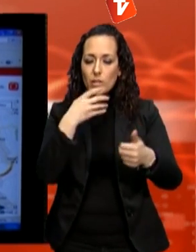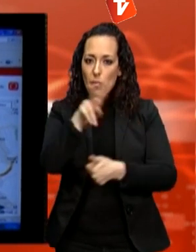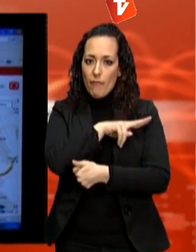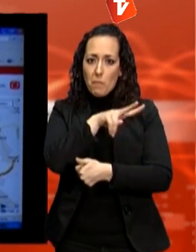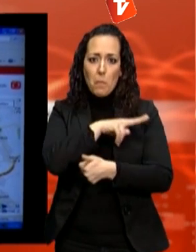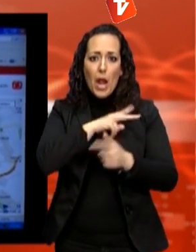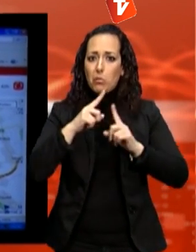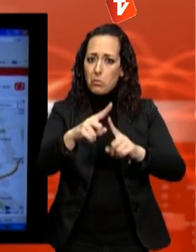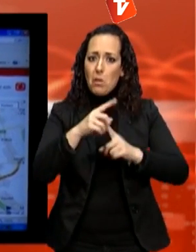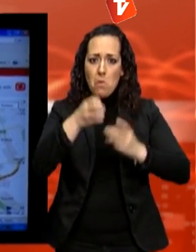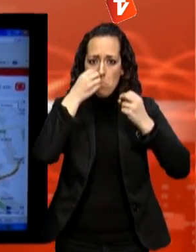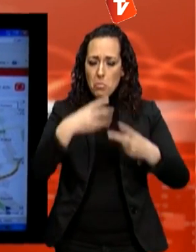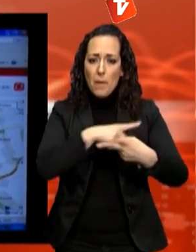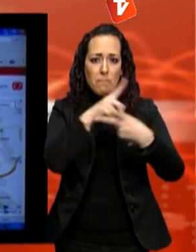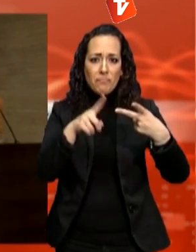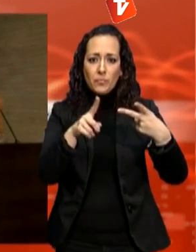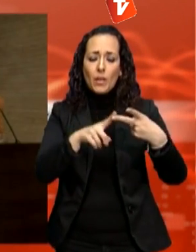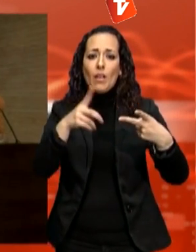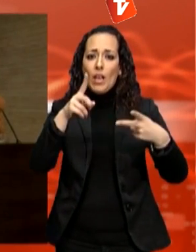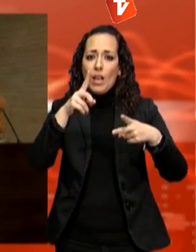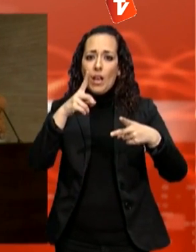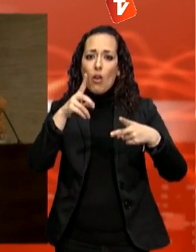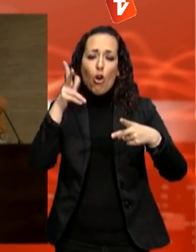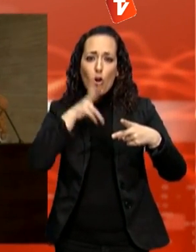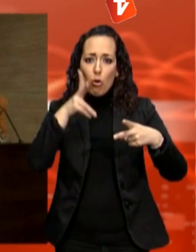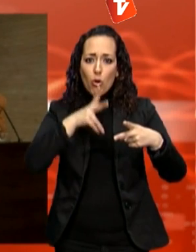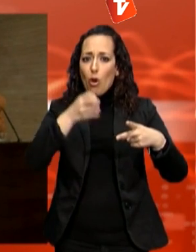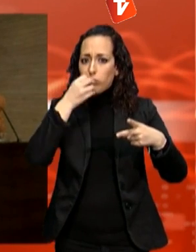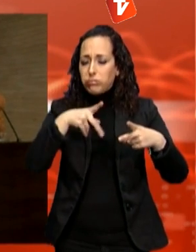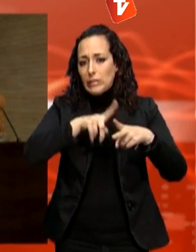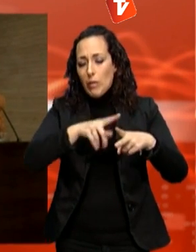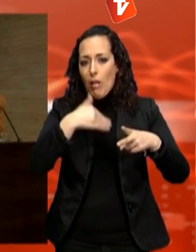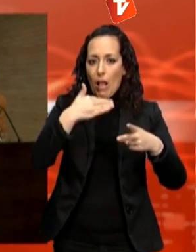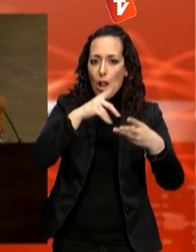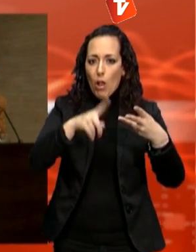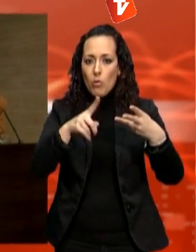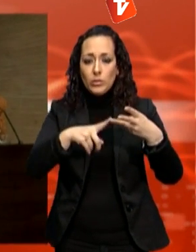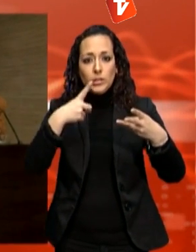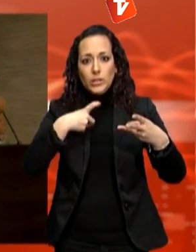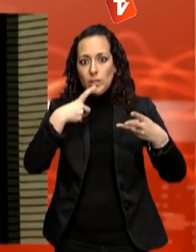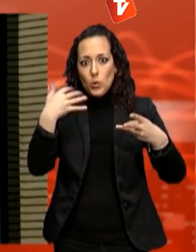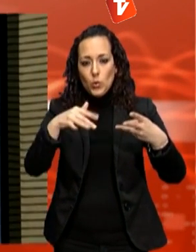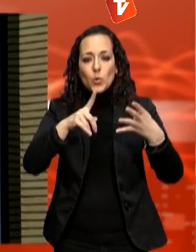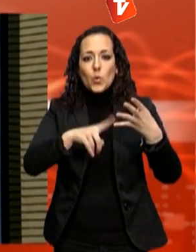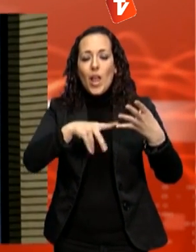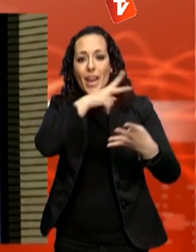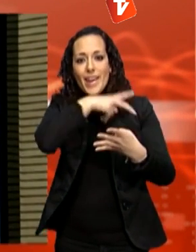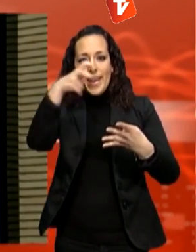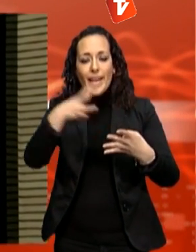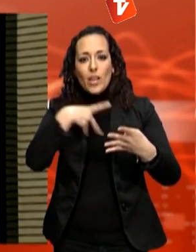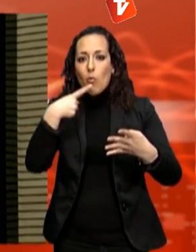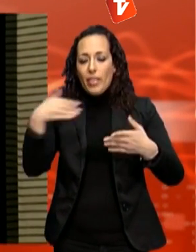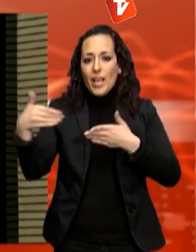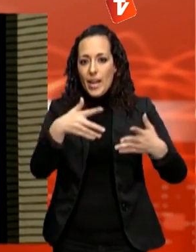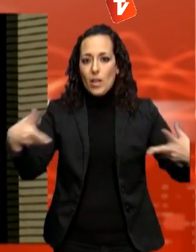En groc, dents. En vermell, congestió. El gris indica que no hi ha dades i el negre que el carrer està tallat. També es pot accedir